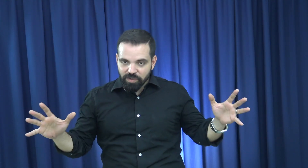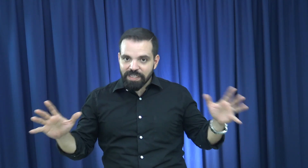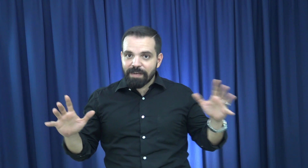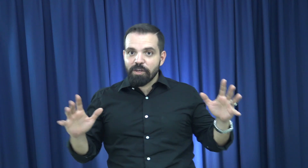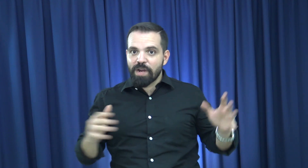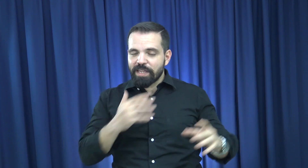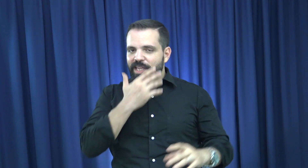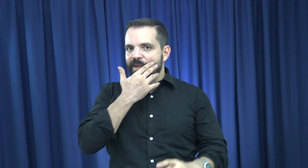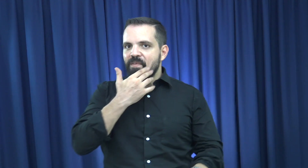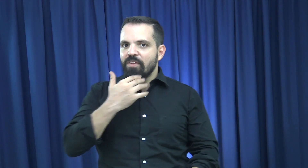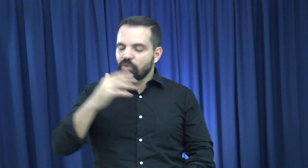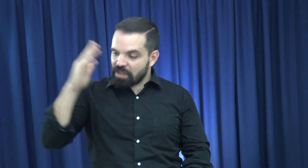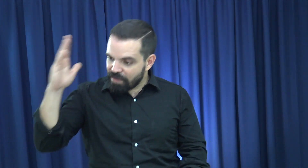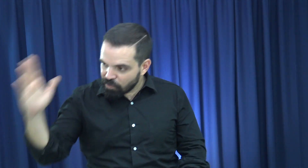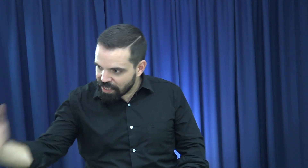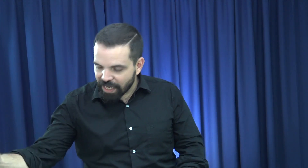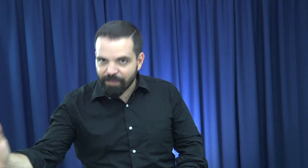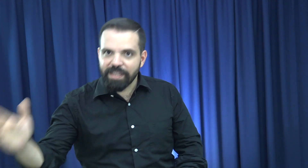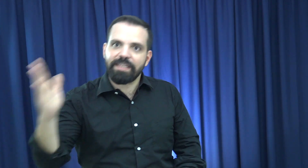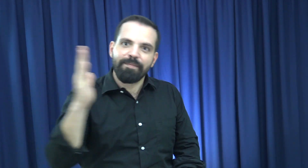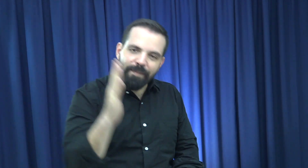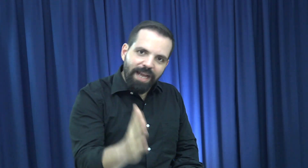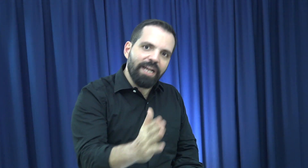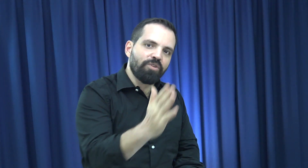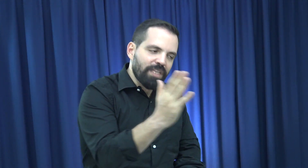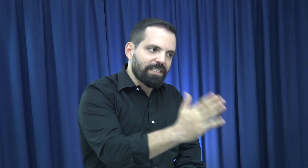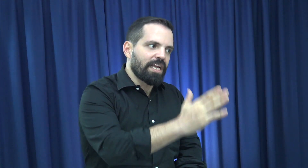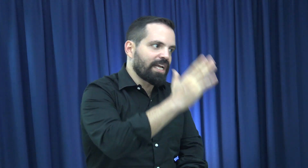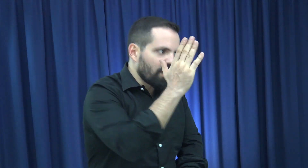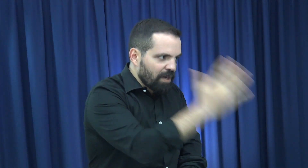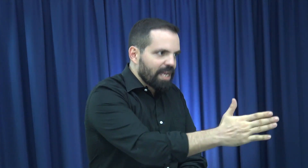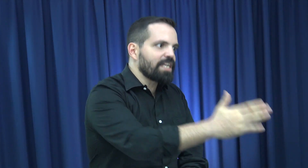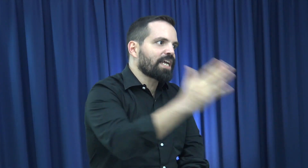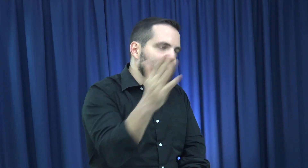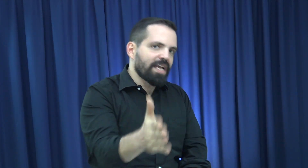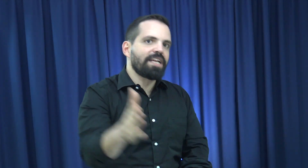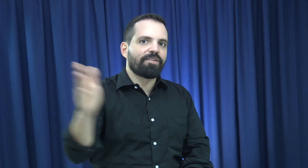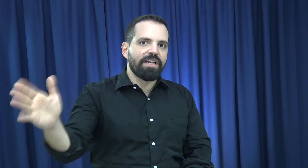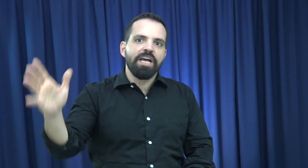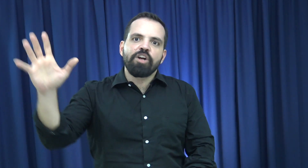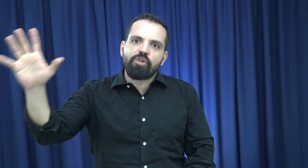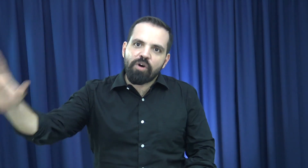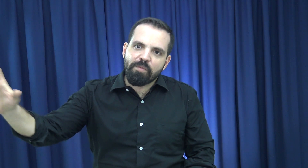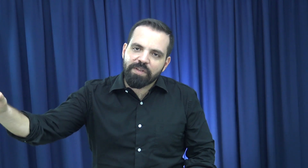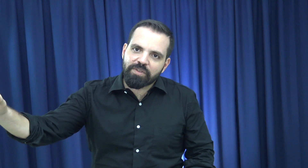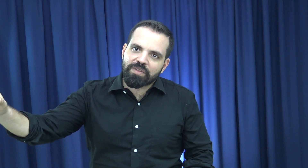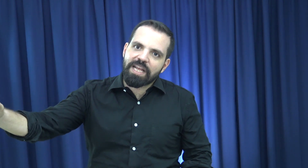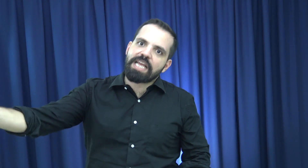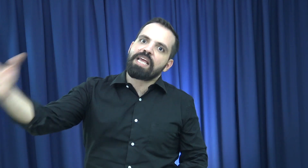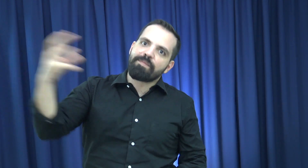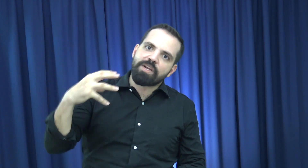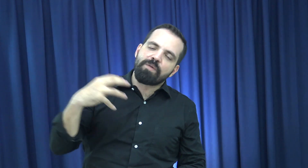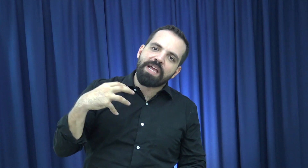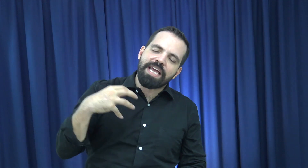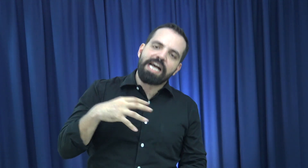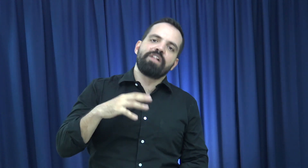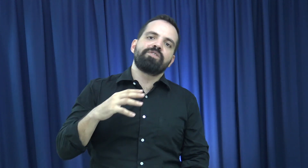sociedad violenta donde vemos diariamente malas noticias. Y le cayó a aquel, y le cayó a aquel, y le cayó a ¿Cómo dice usted? Es que a mí no me ha llegado.